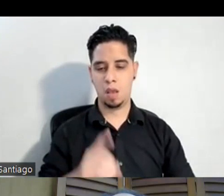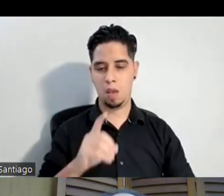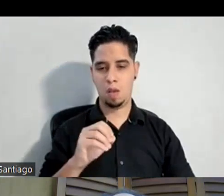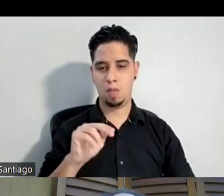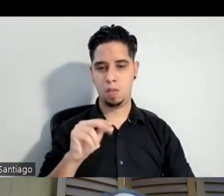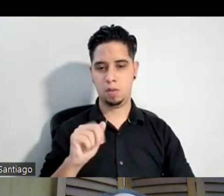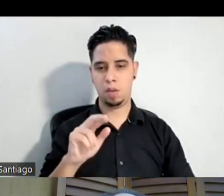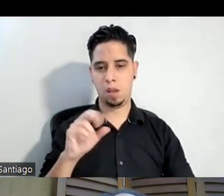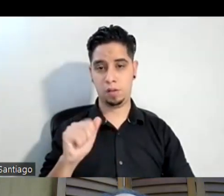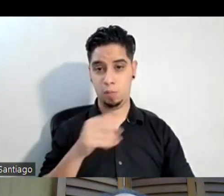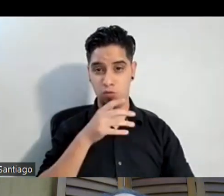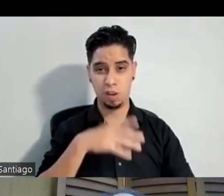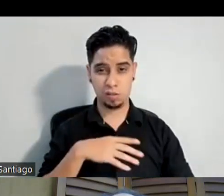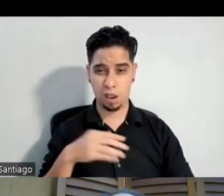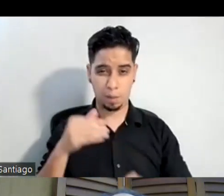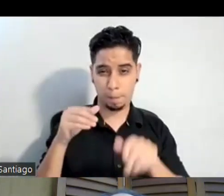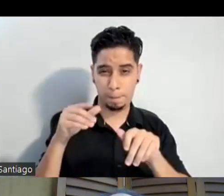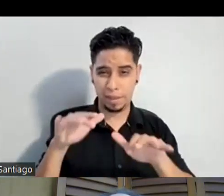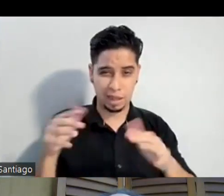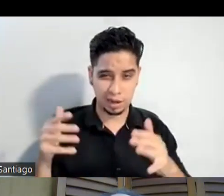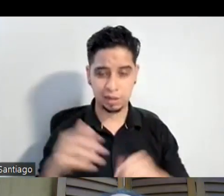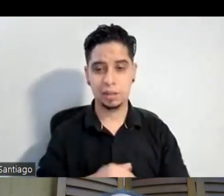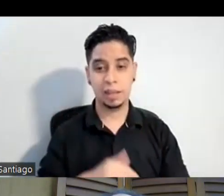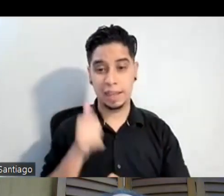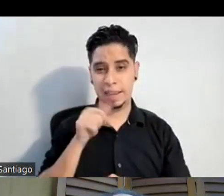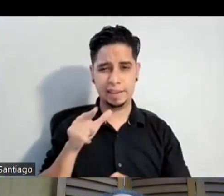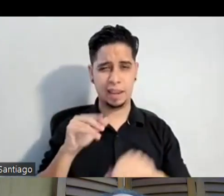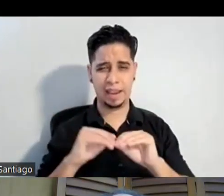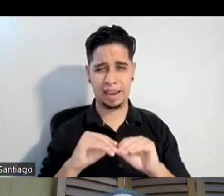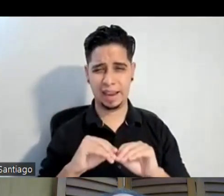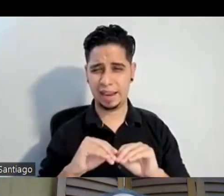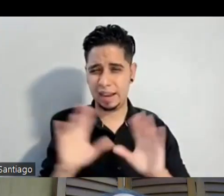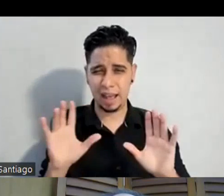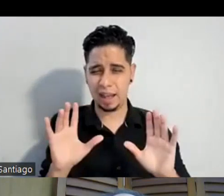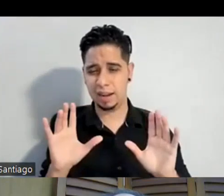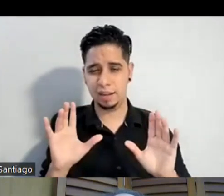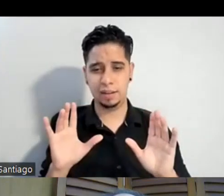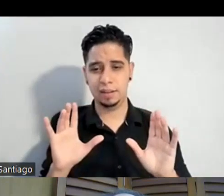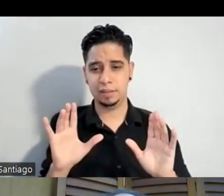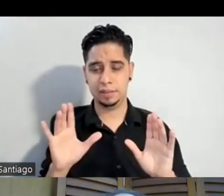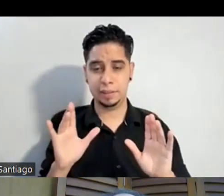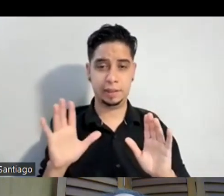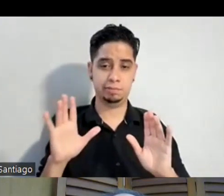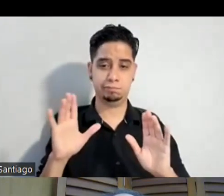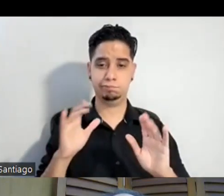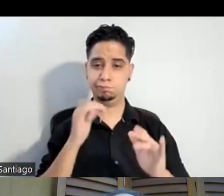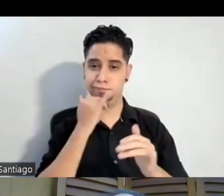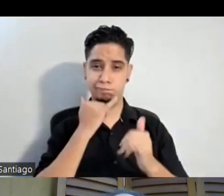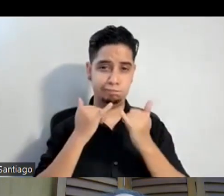que pues ella está muy clara de de las fallas o las faltas que tiene Teodoro